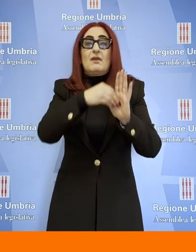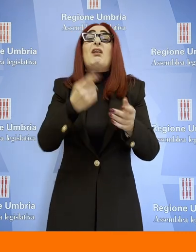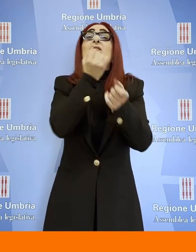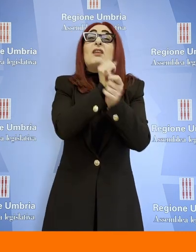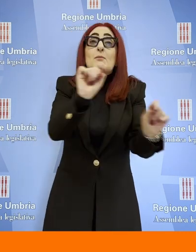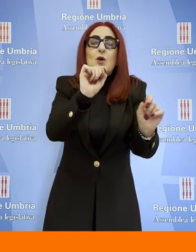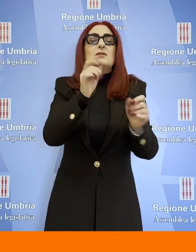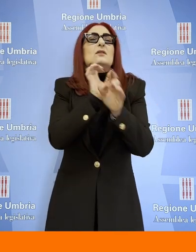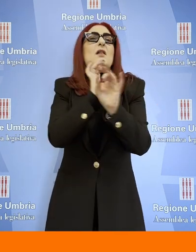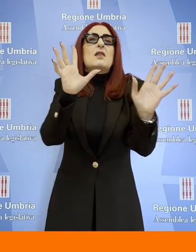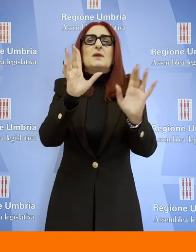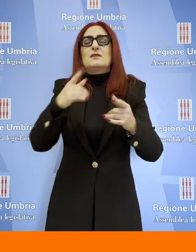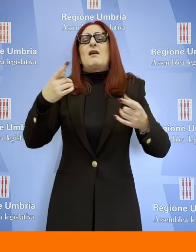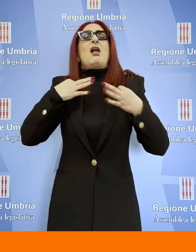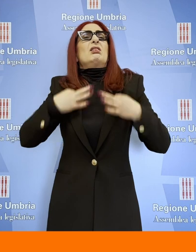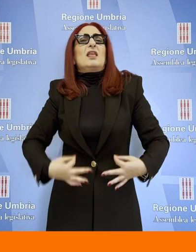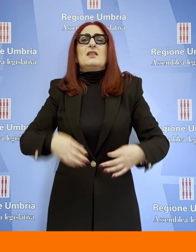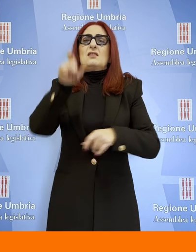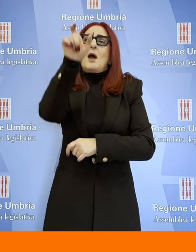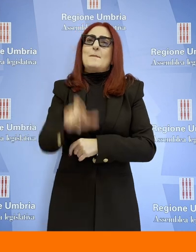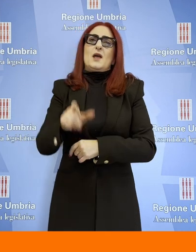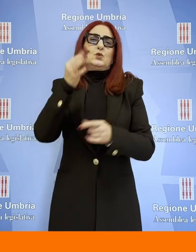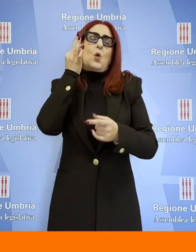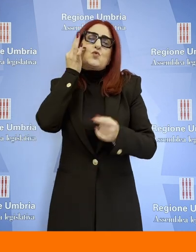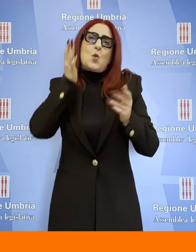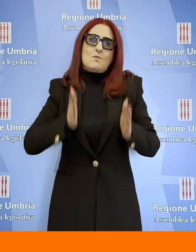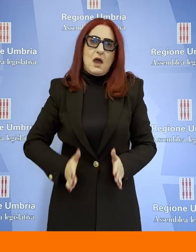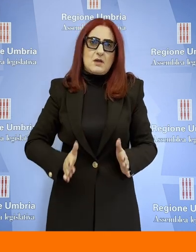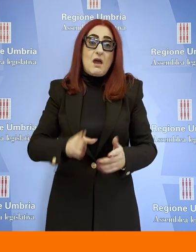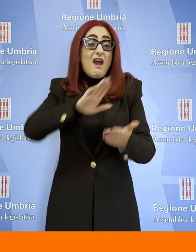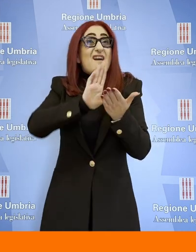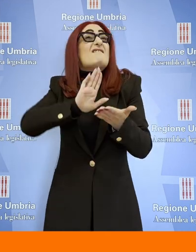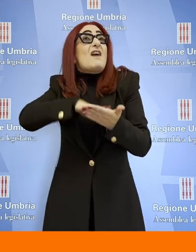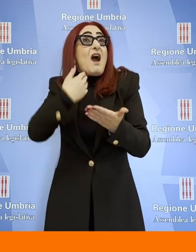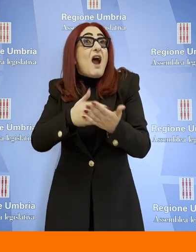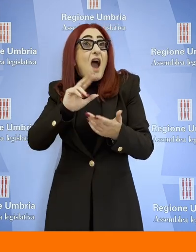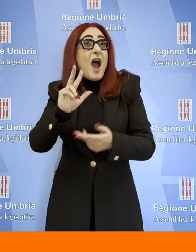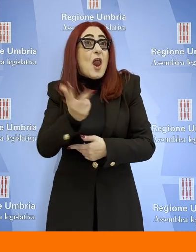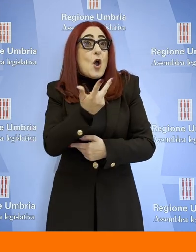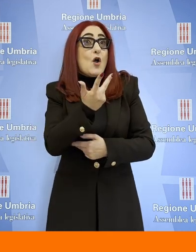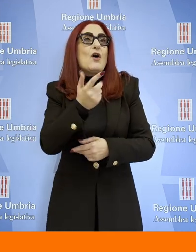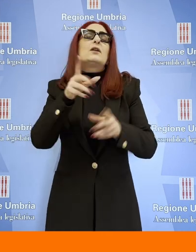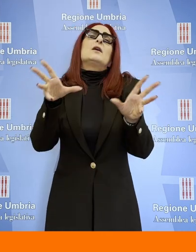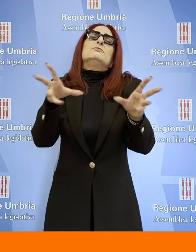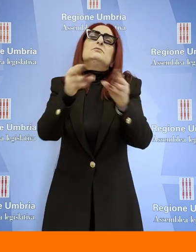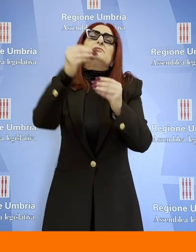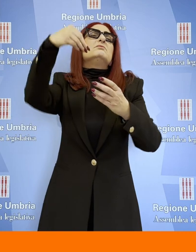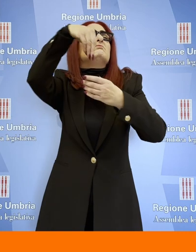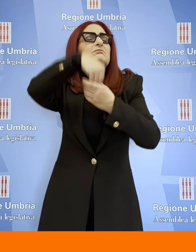valori noi caratterizziamo tutta la nostra comunità. Noi siamo umbri perché ci